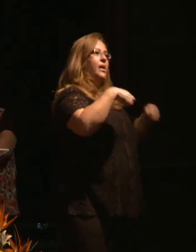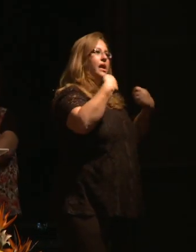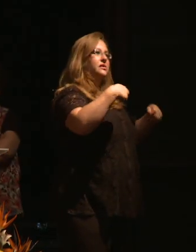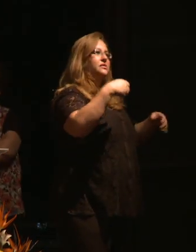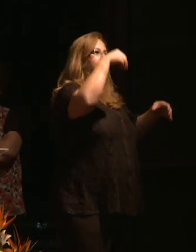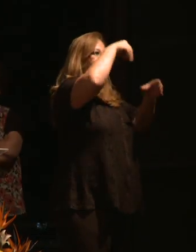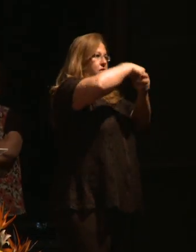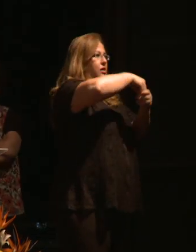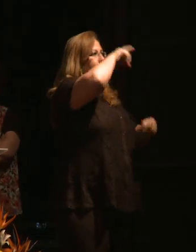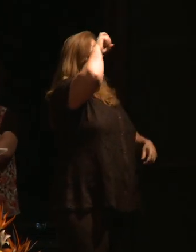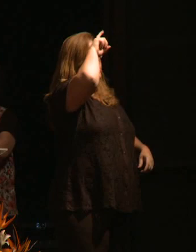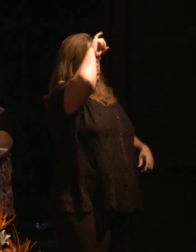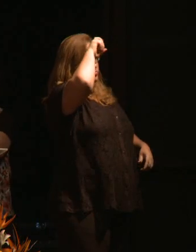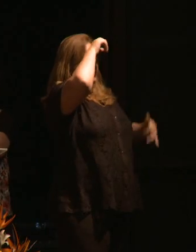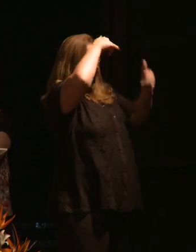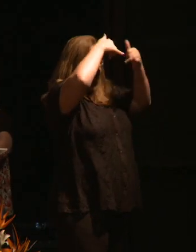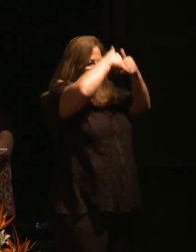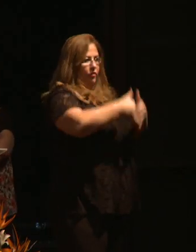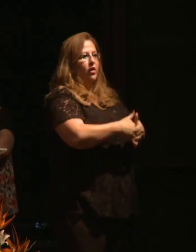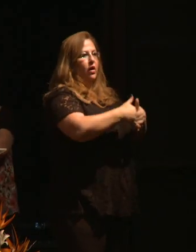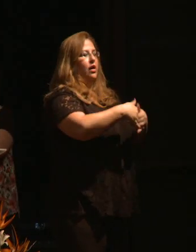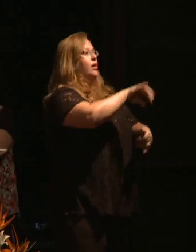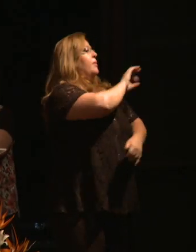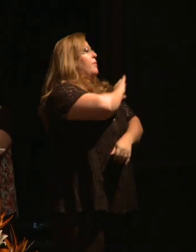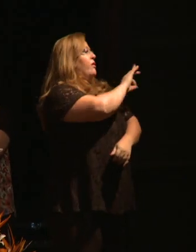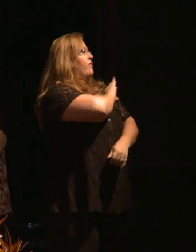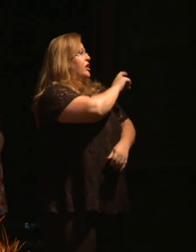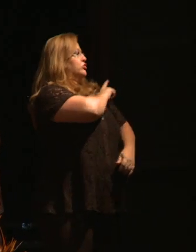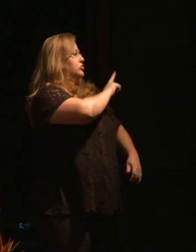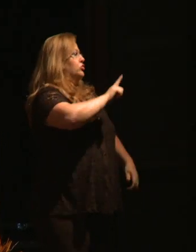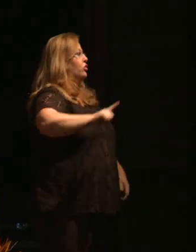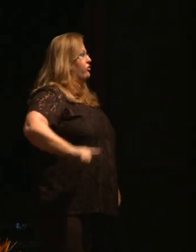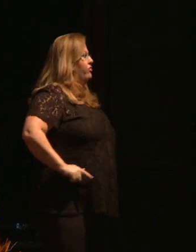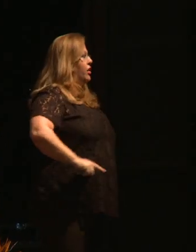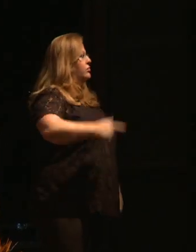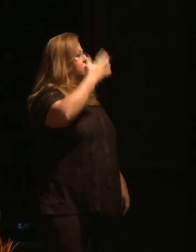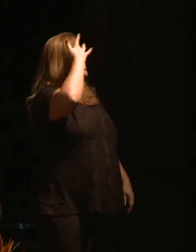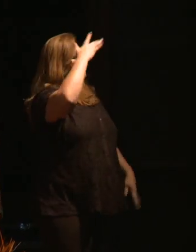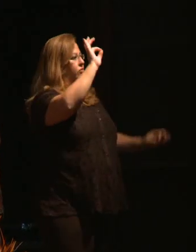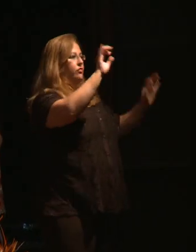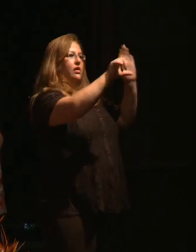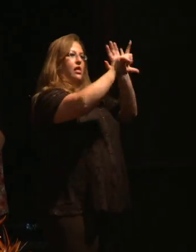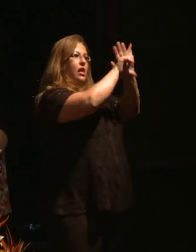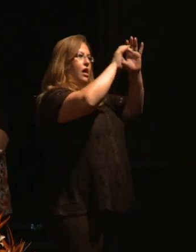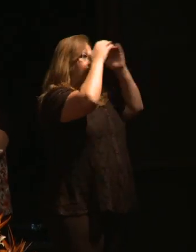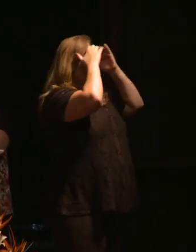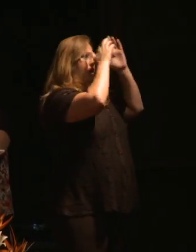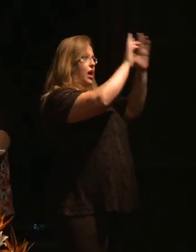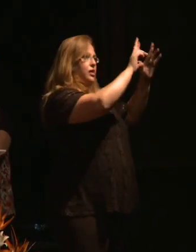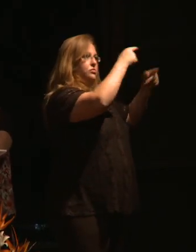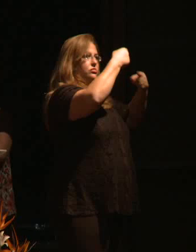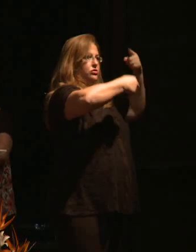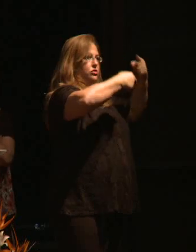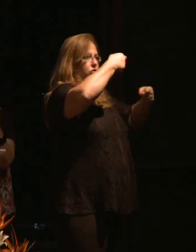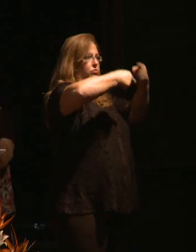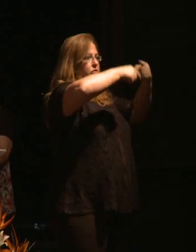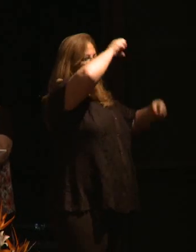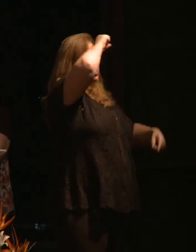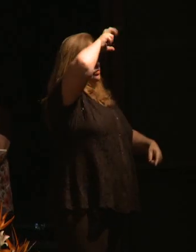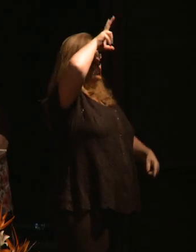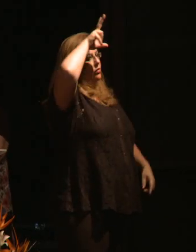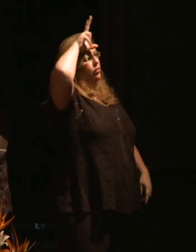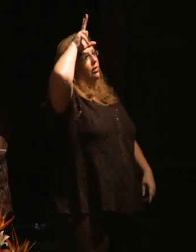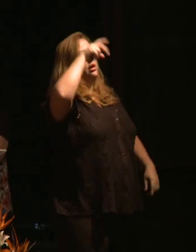internação compulsória são prefeitos e governadores que não cumprirem a lei de políticas públicas.